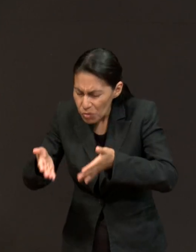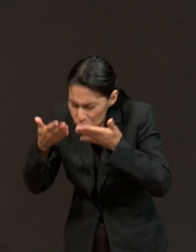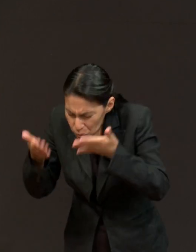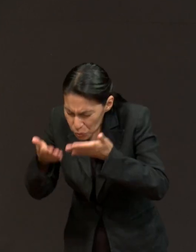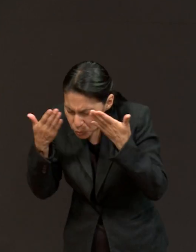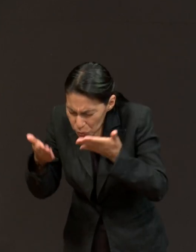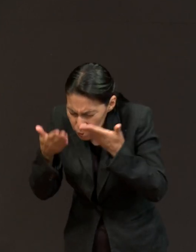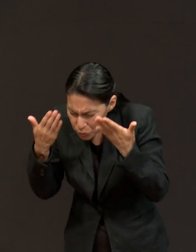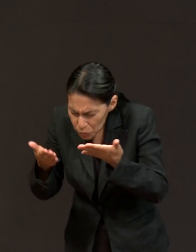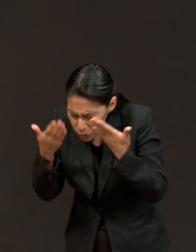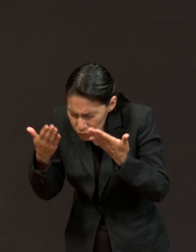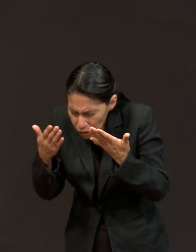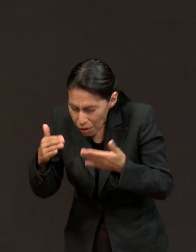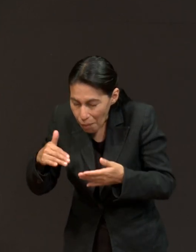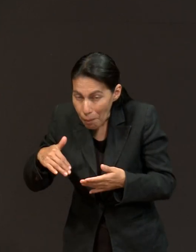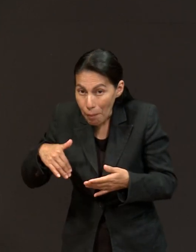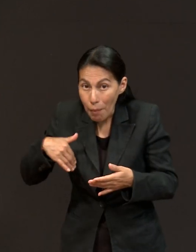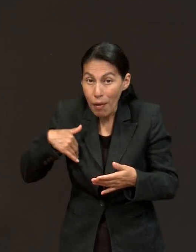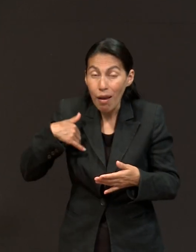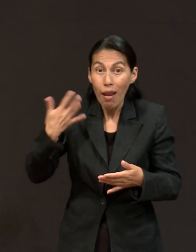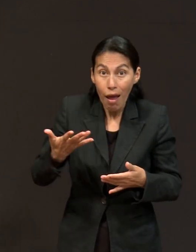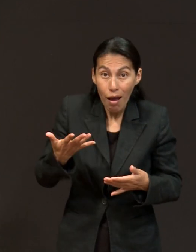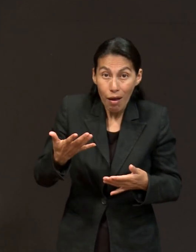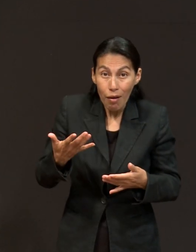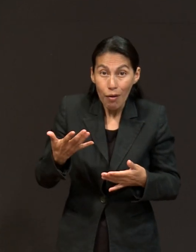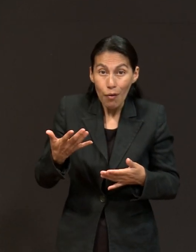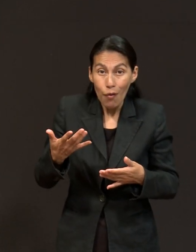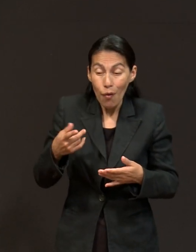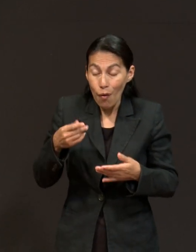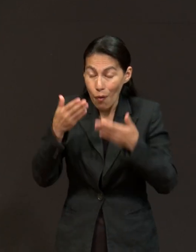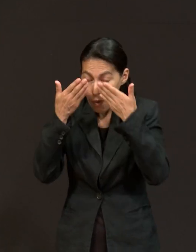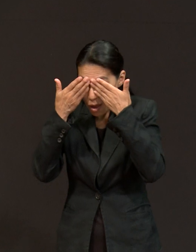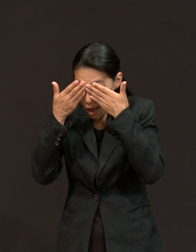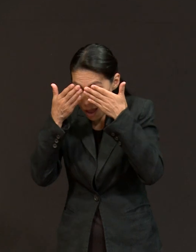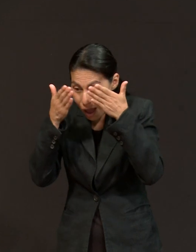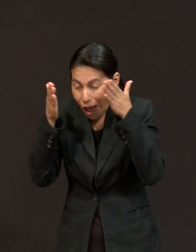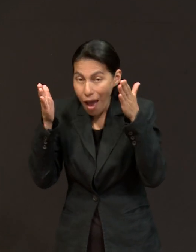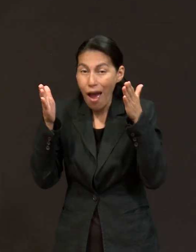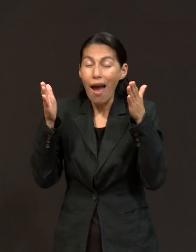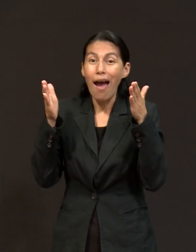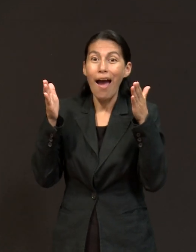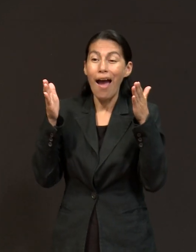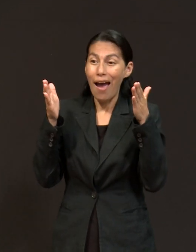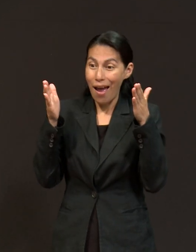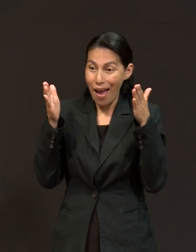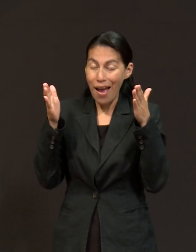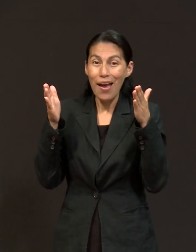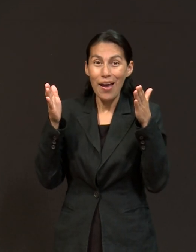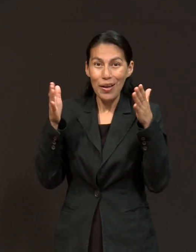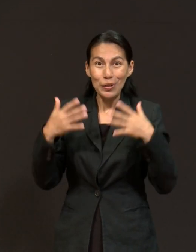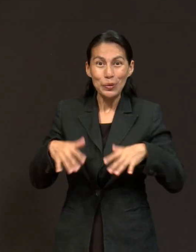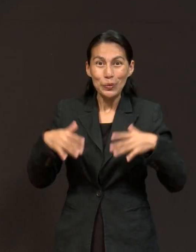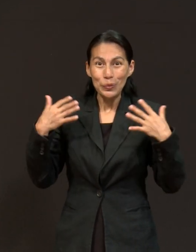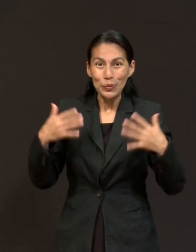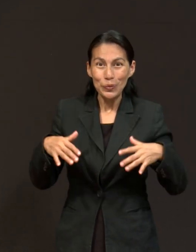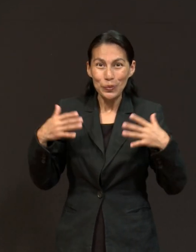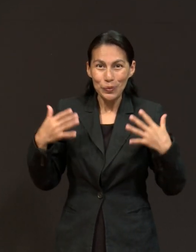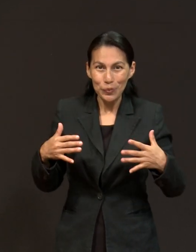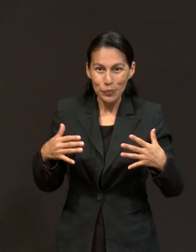Y entonces se produjo el milagro que es recobrar la vista,